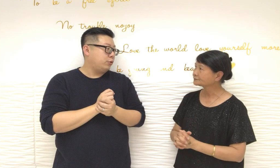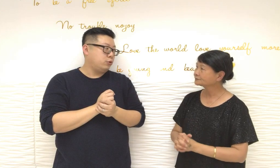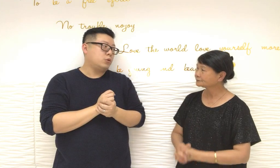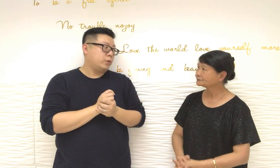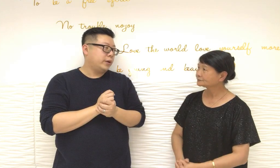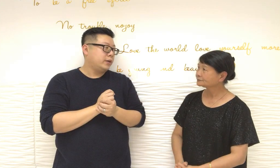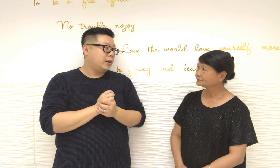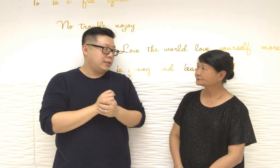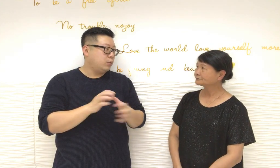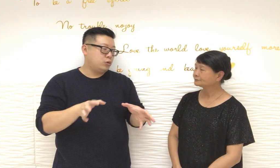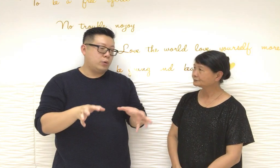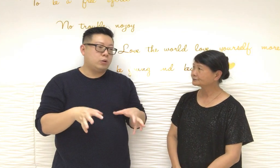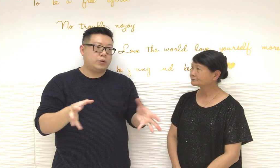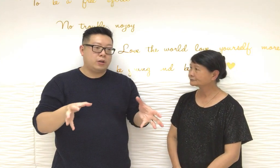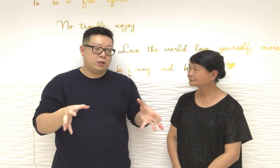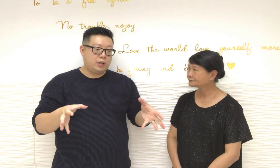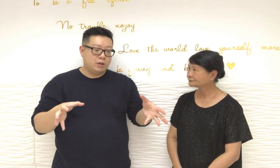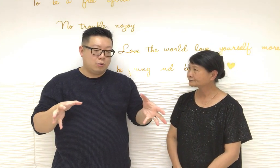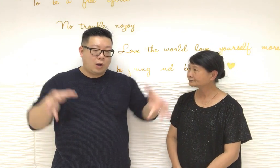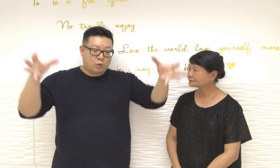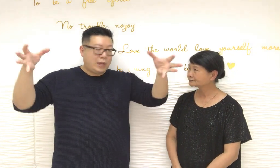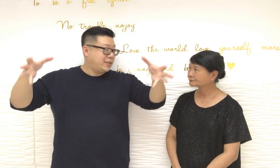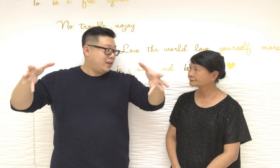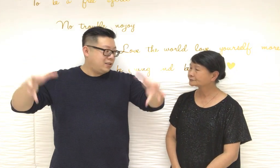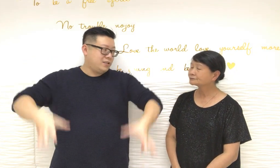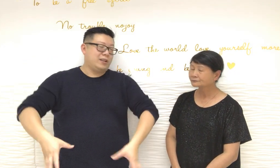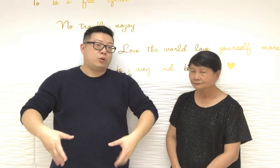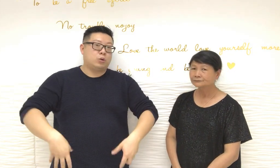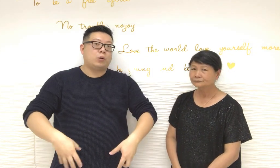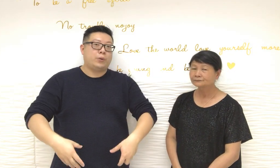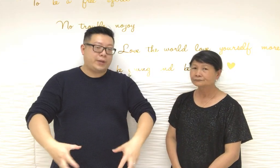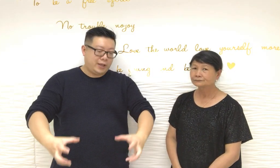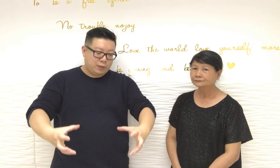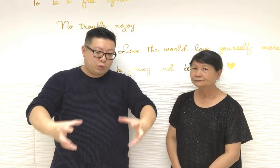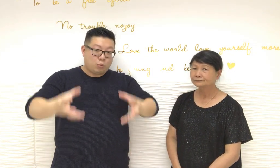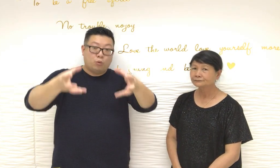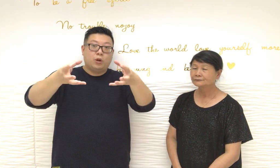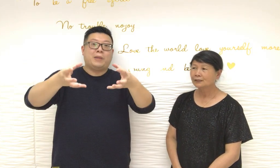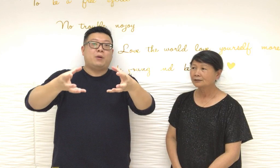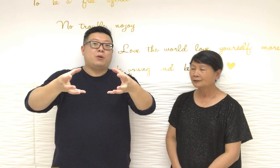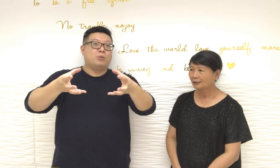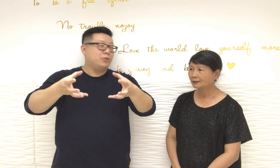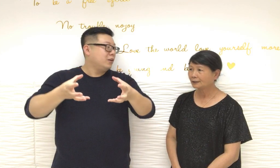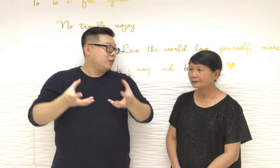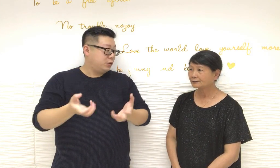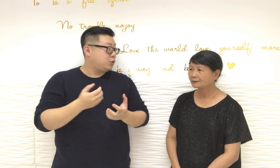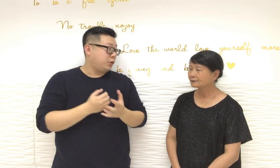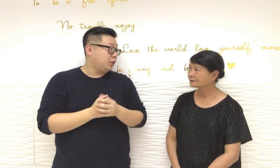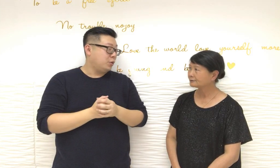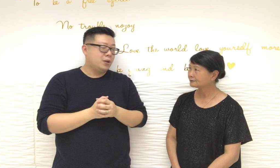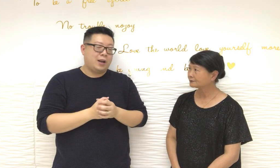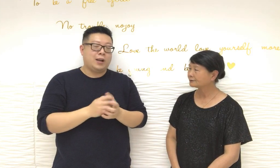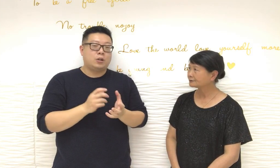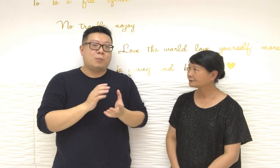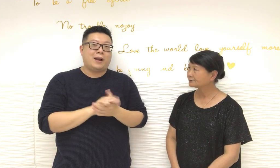做的是會做的我都看到一些嘩很大隻整個洞房子看到碗都那麼大那個碗那些水在那裡對還有